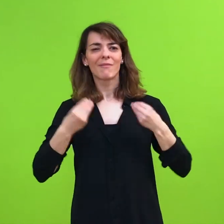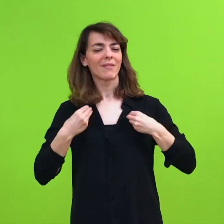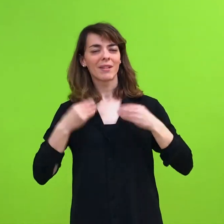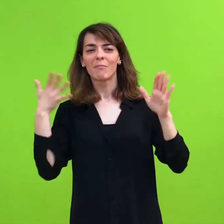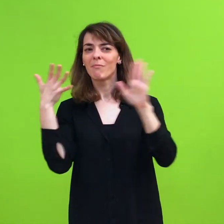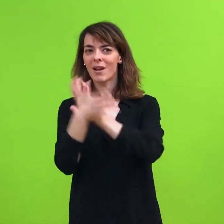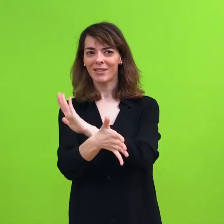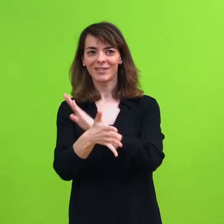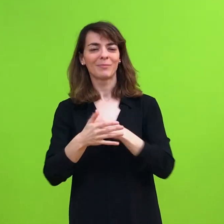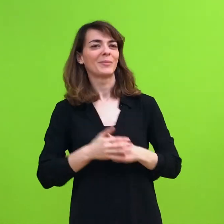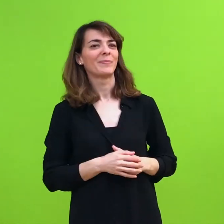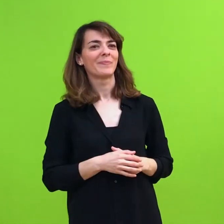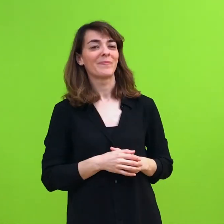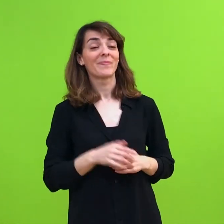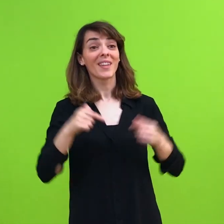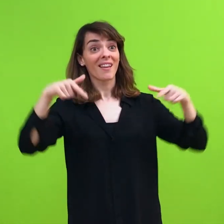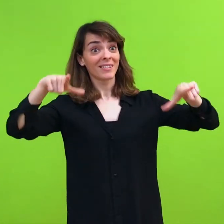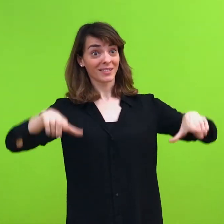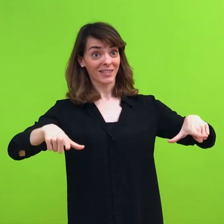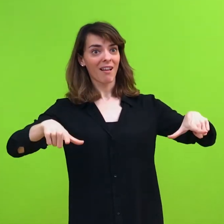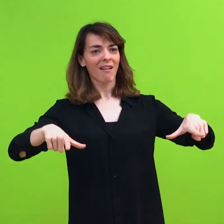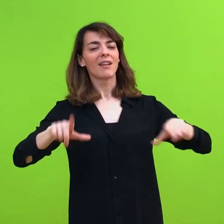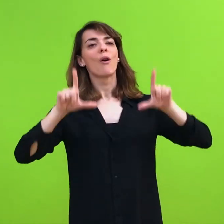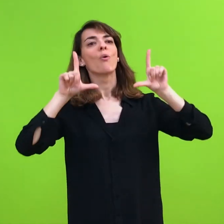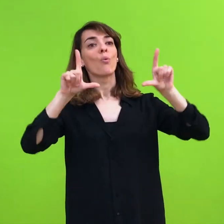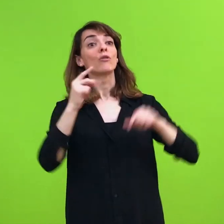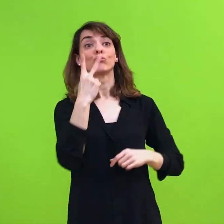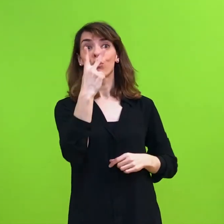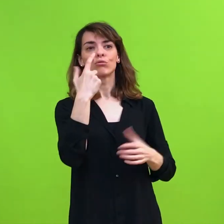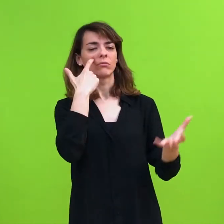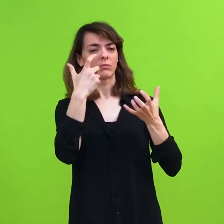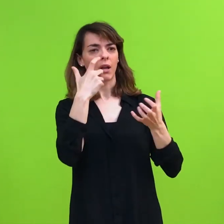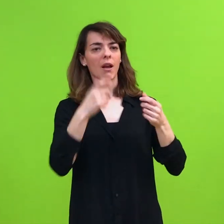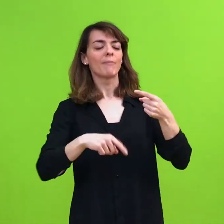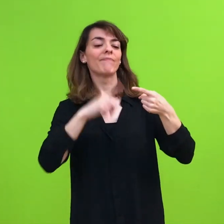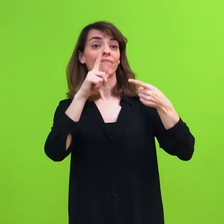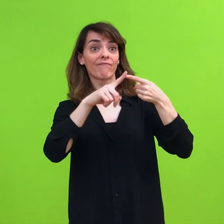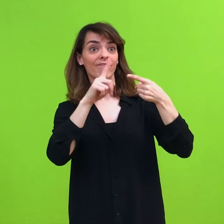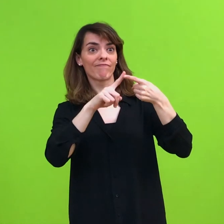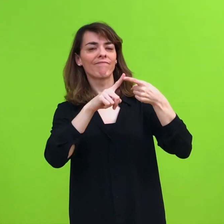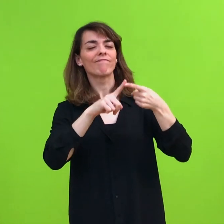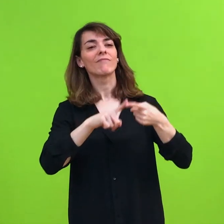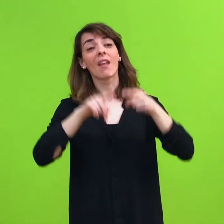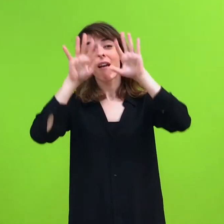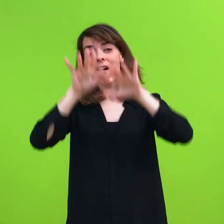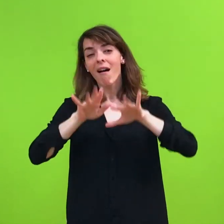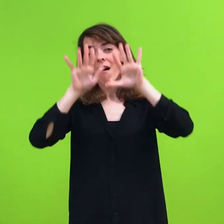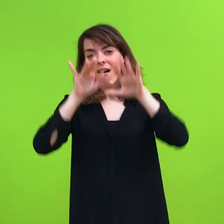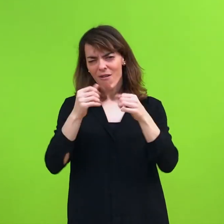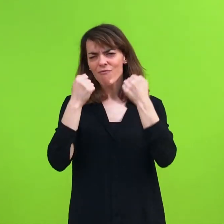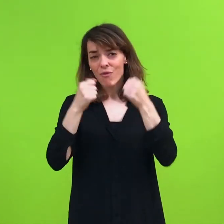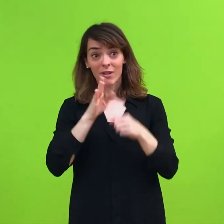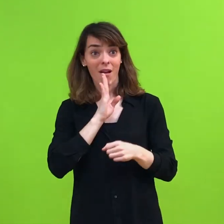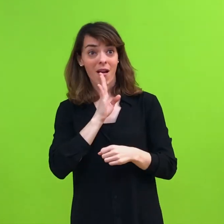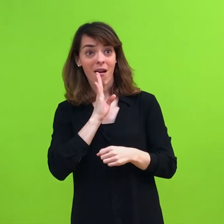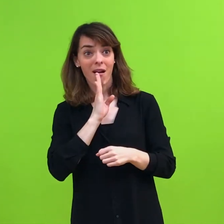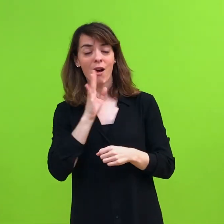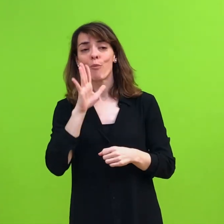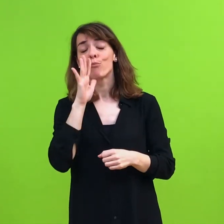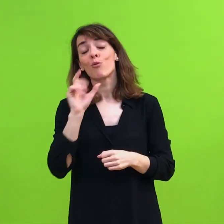Destacaré en esta sala dos cuadros. Uno, la gran nevada, haciendo referencia a su primer contacto con la